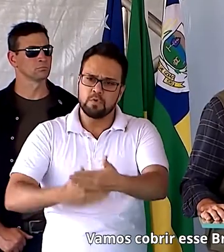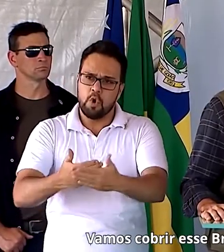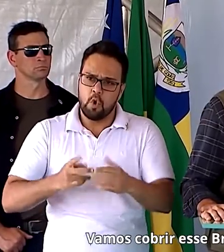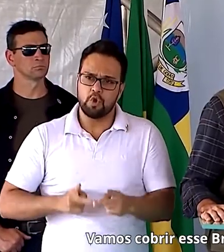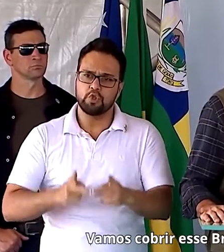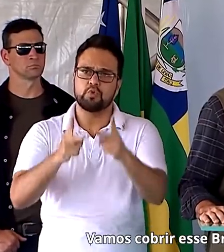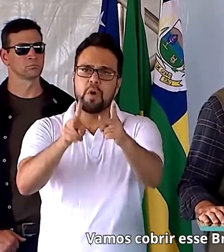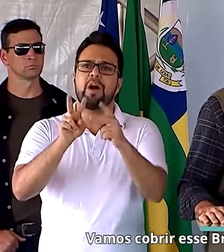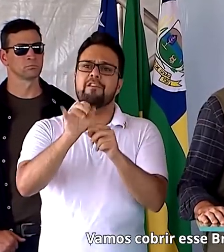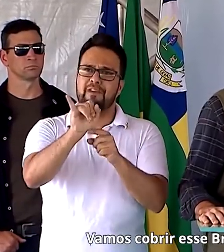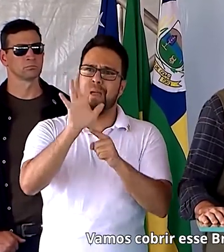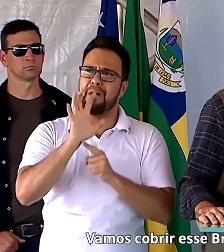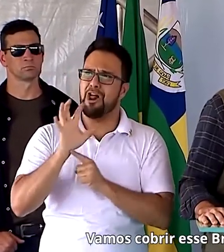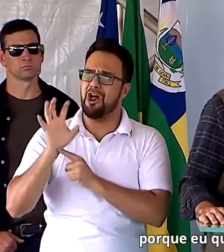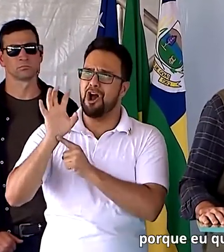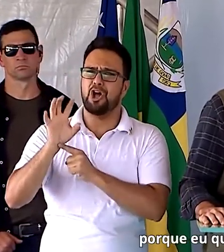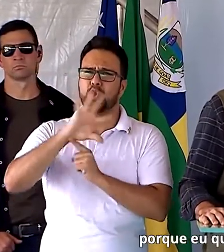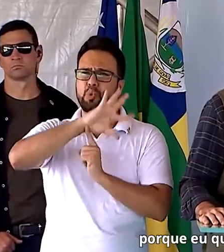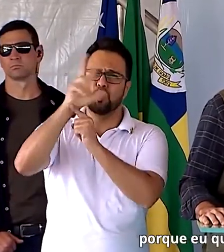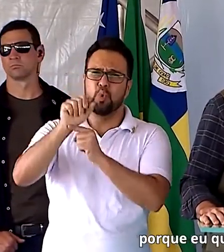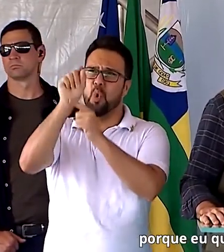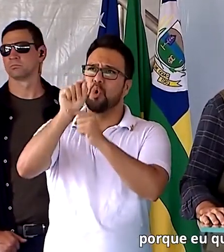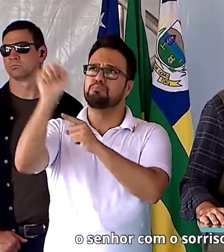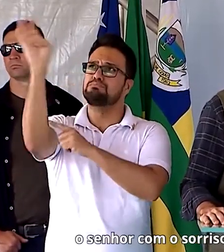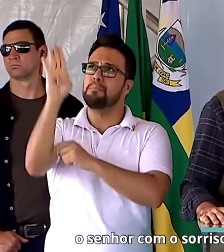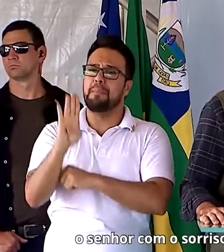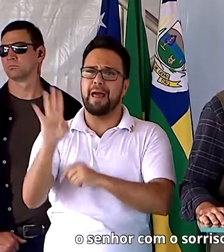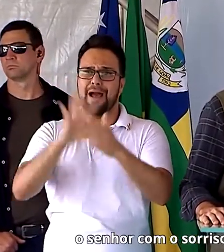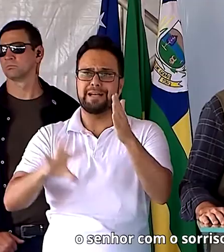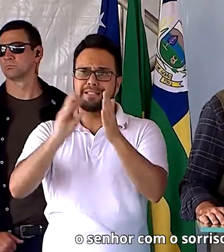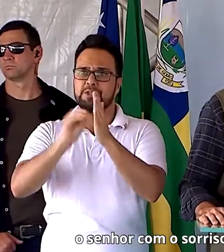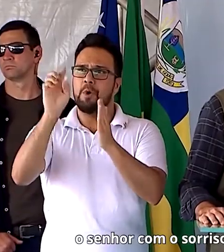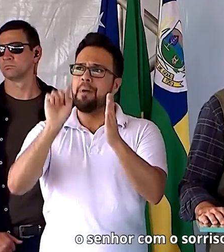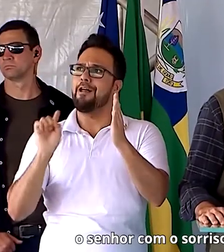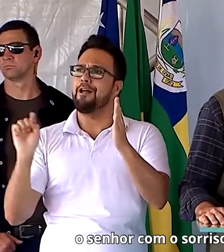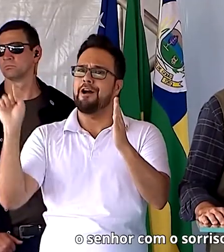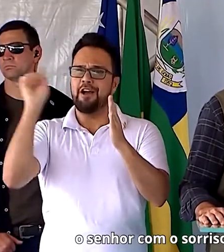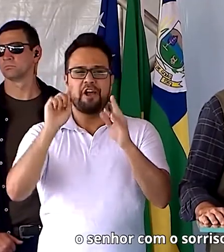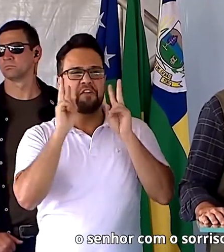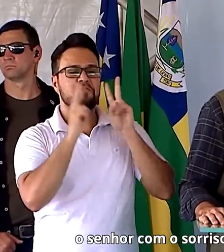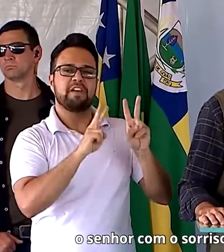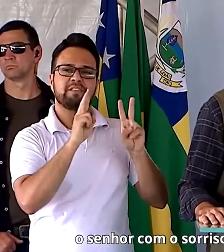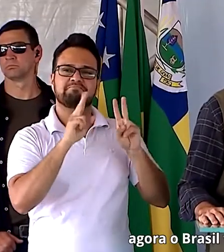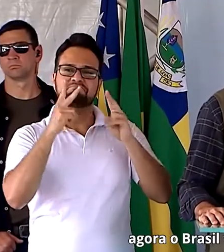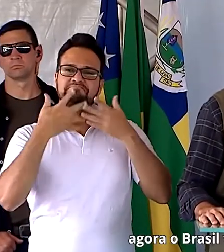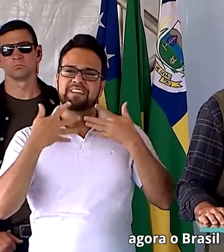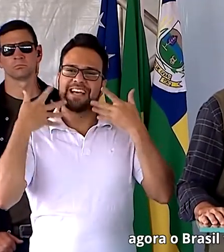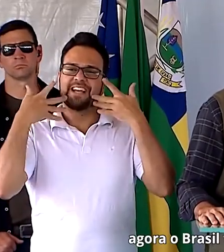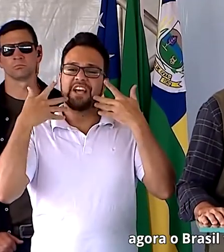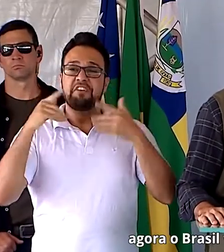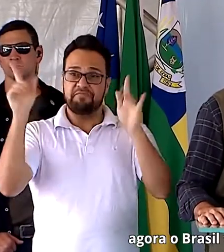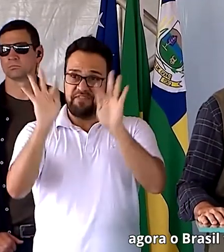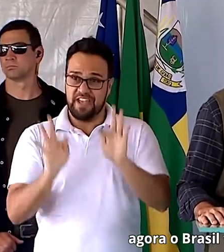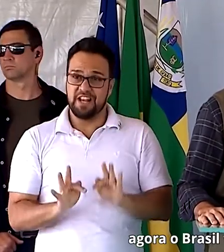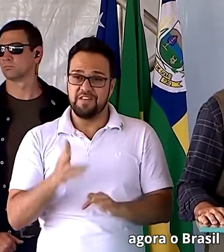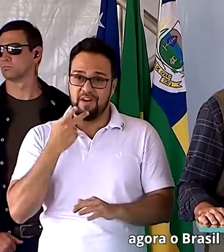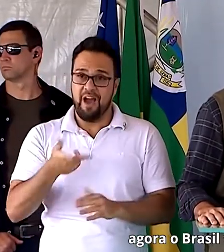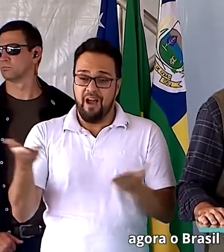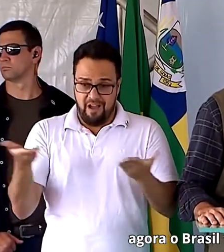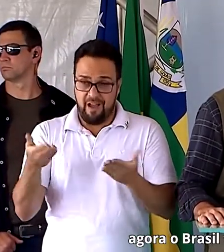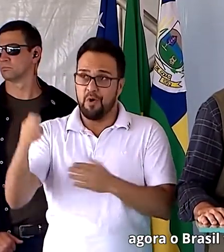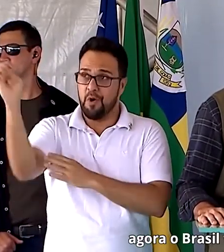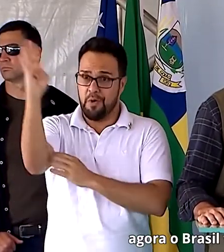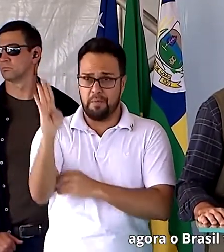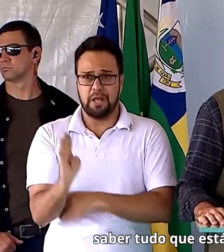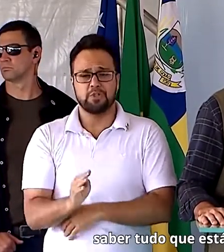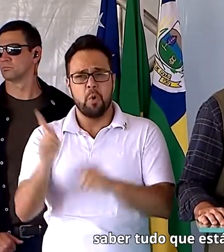cobrir esse Brasil de internet que eu quero ver o senhor com sorriso no rosto e dizer agora o Brasil vai